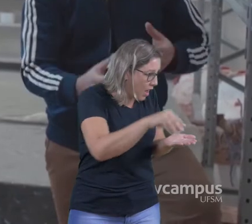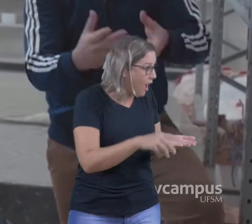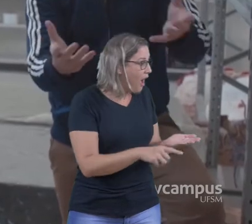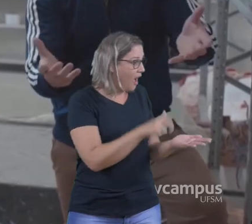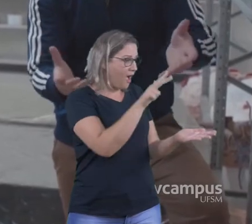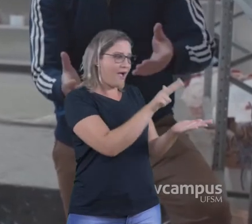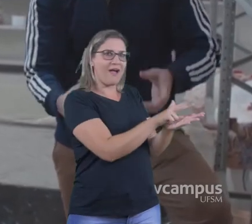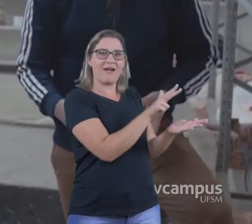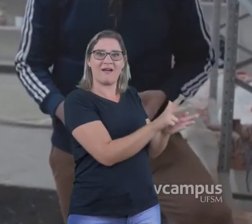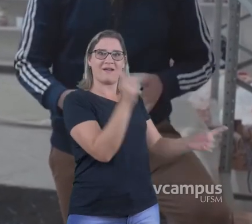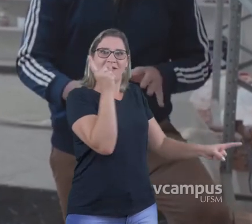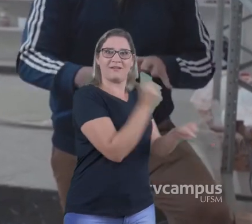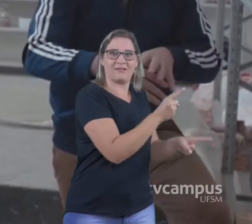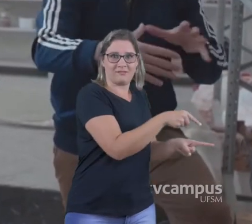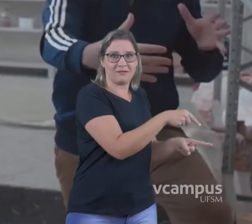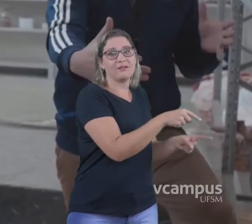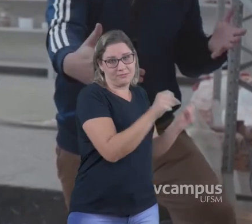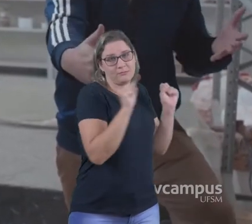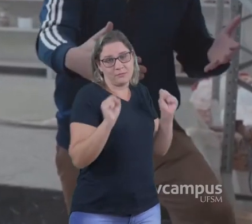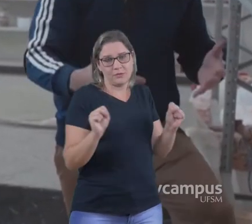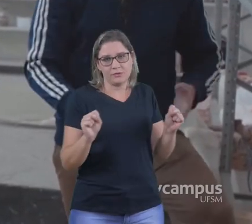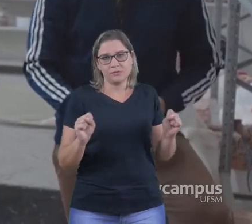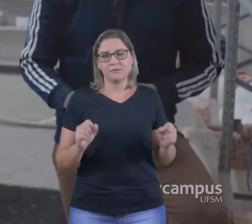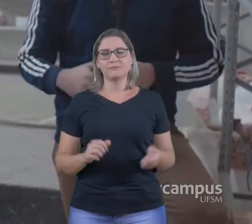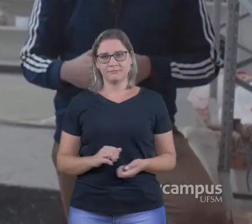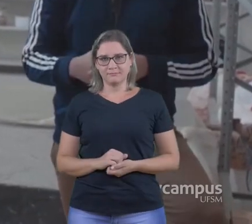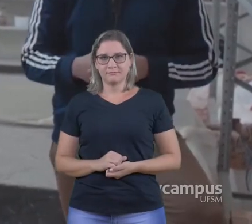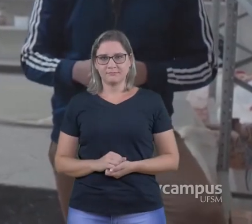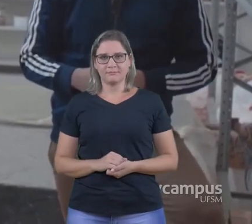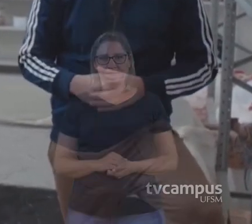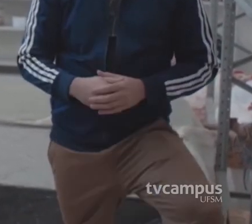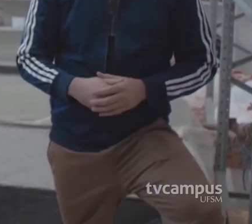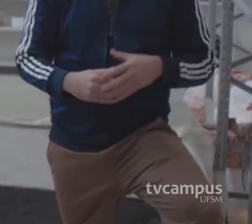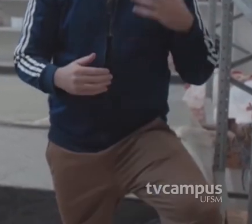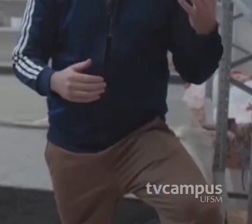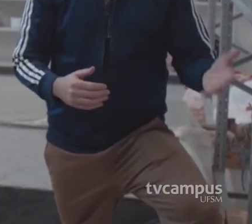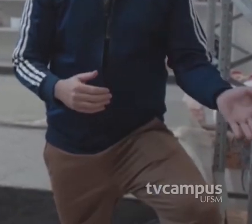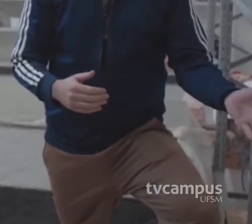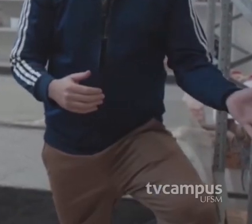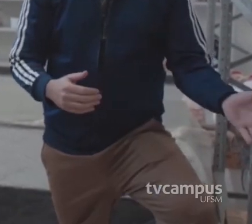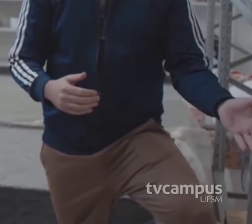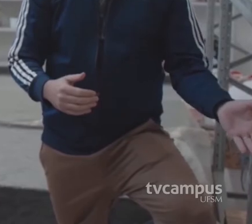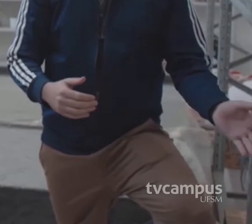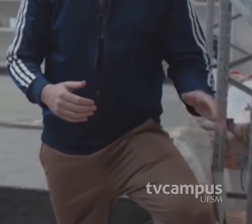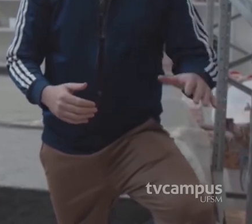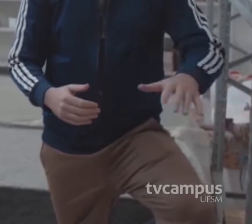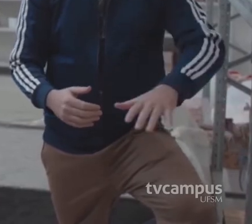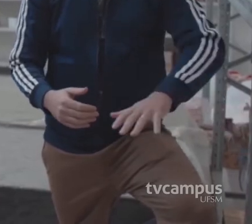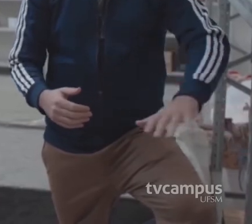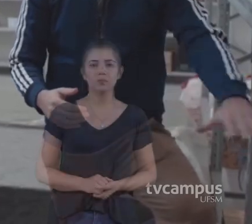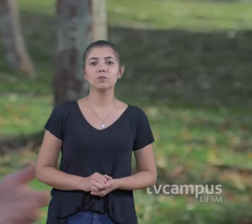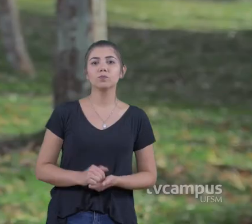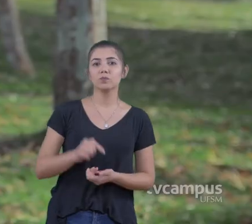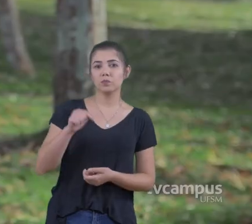ser um osso isolado Ou pode ser um esqueleto de um animal É assim que acontece E o fato de ele estar tão presente na região